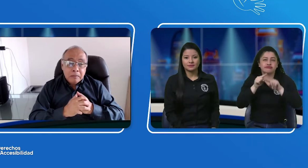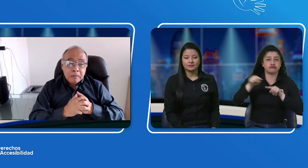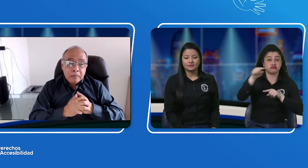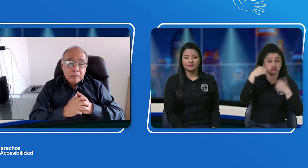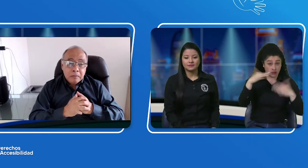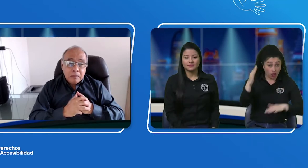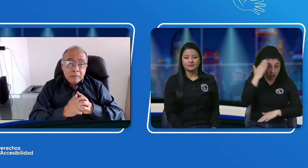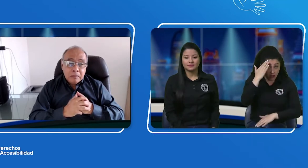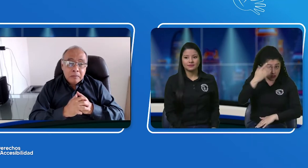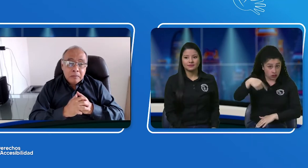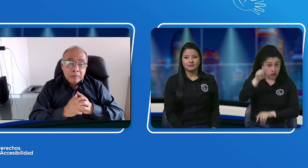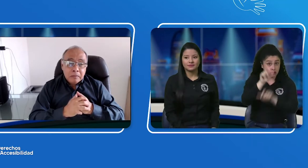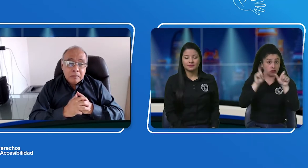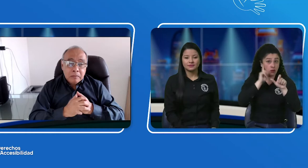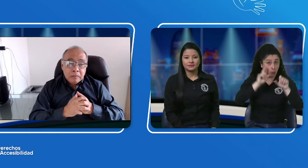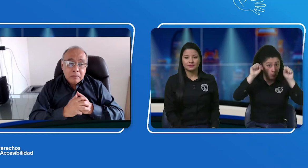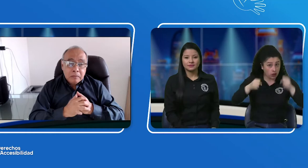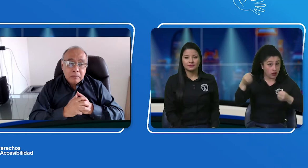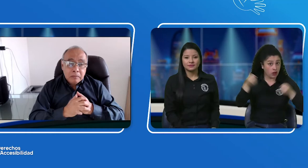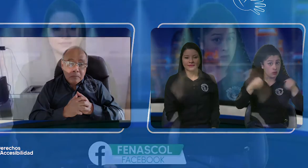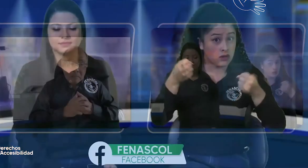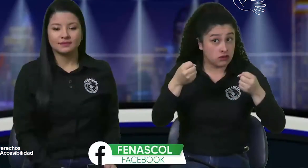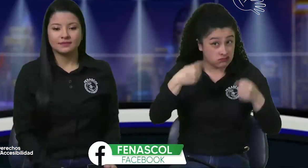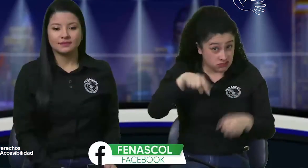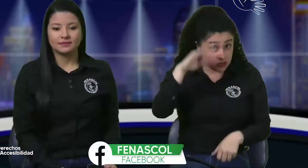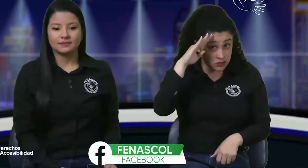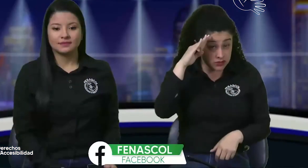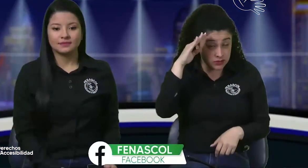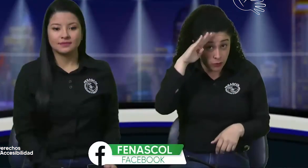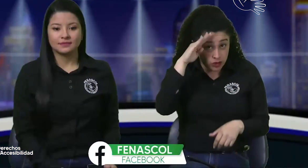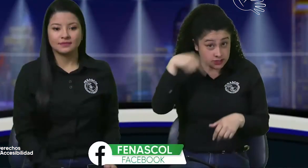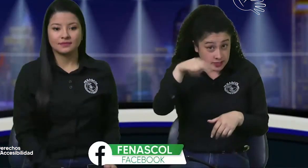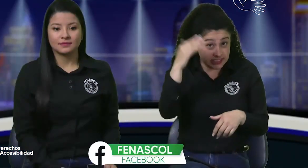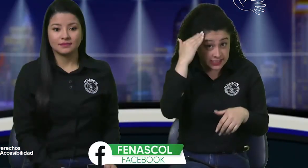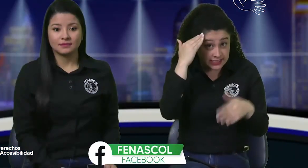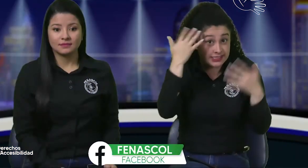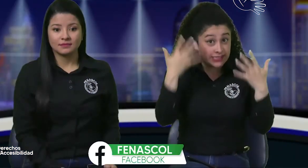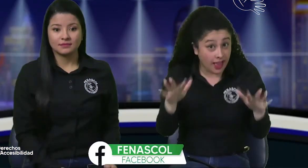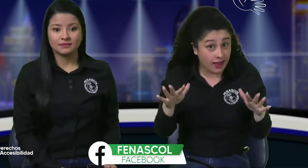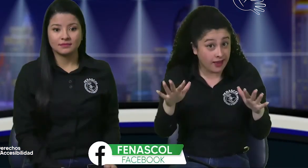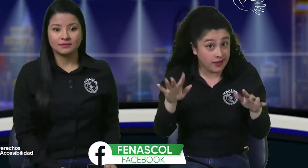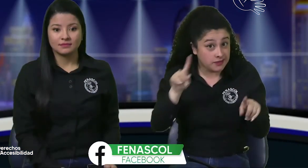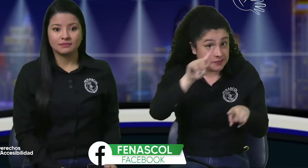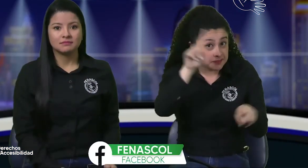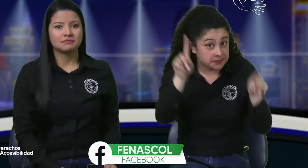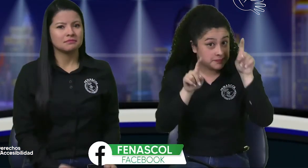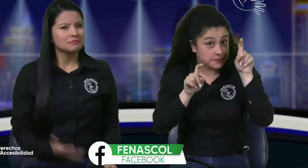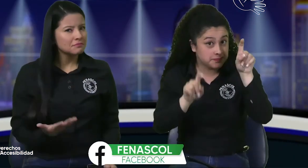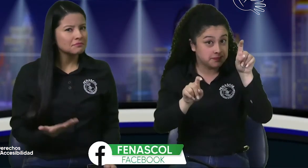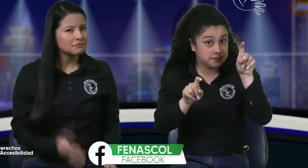¿los policías de tránsito ya tienen conocimiento de esta normativa?